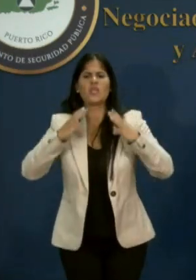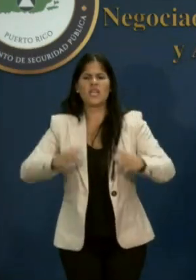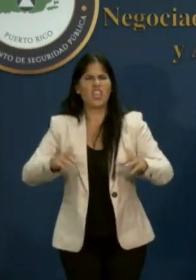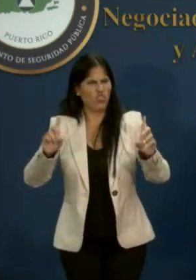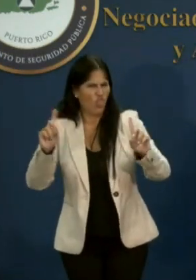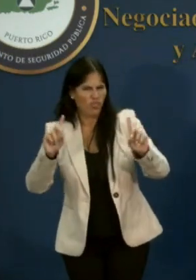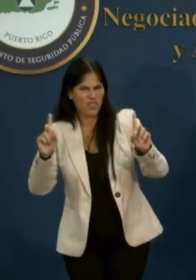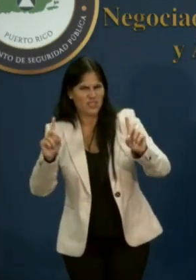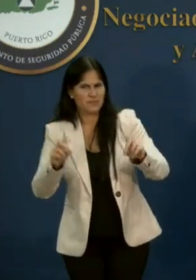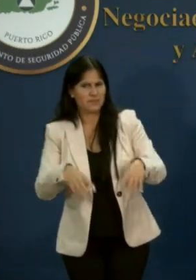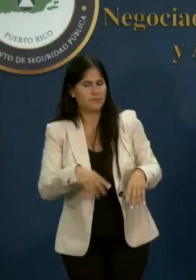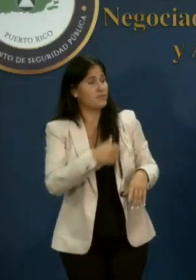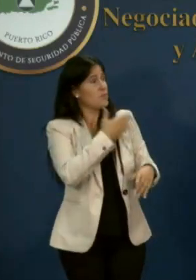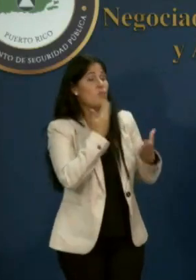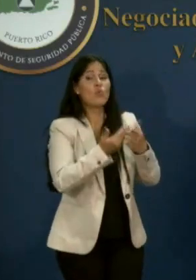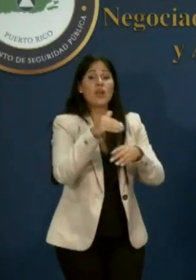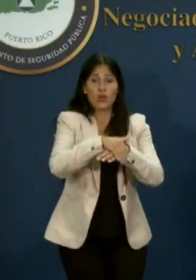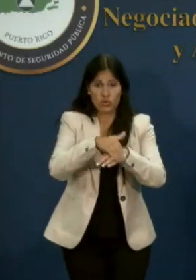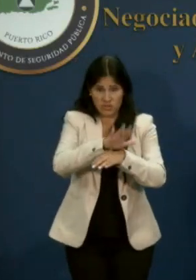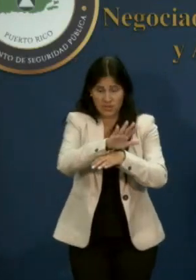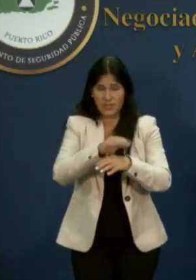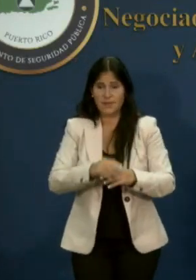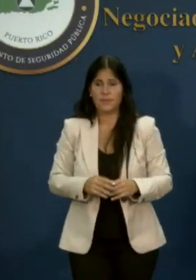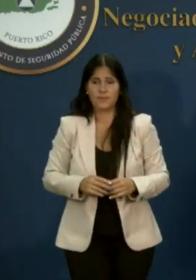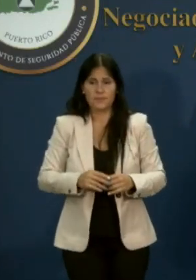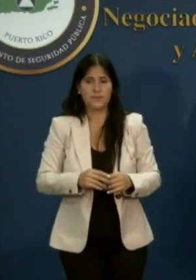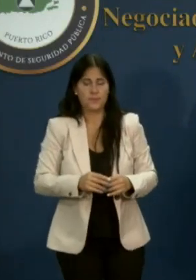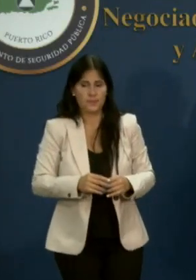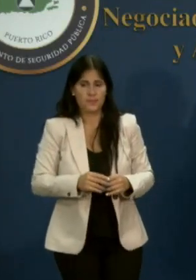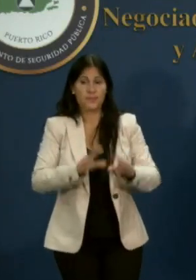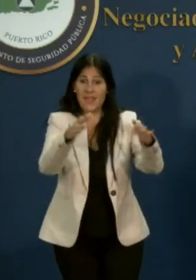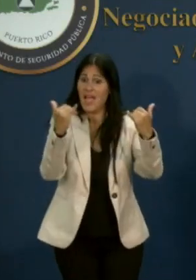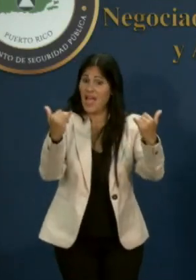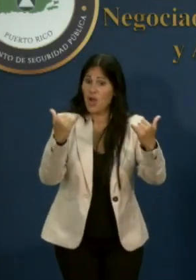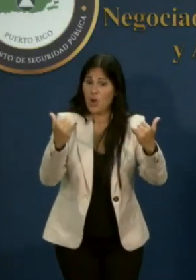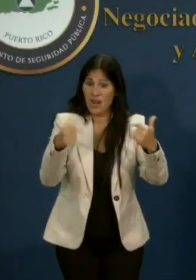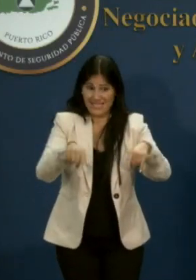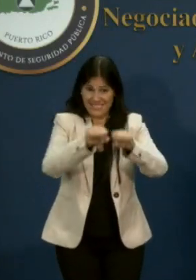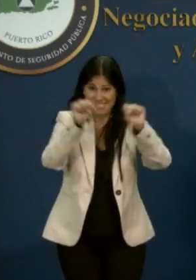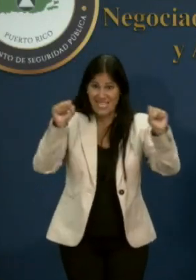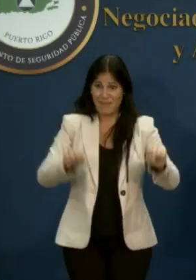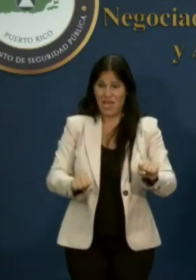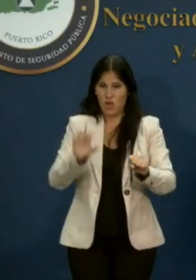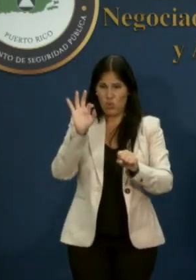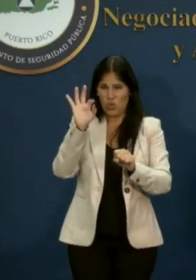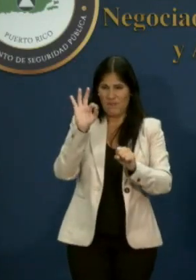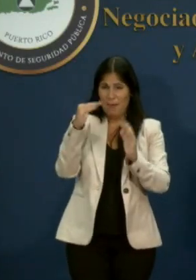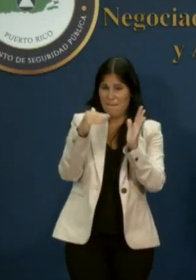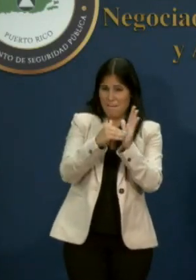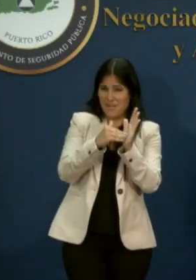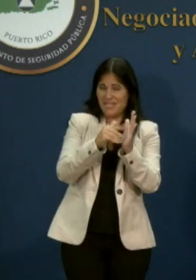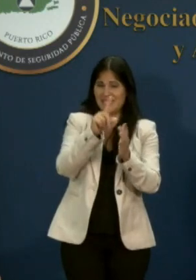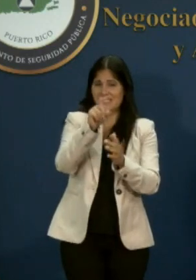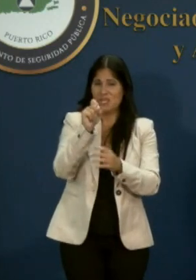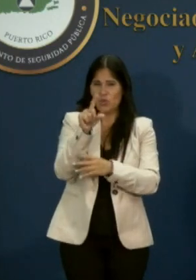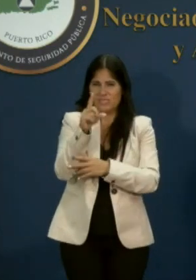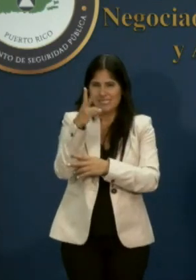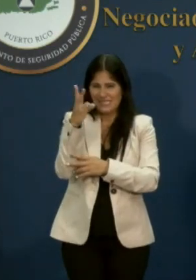Buenas noches, buenas tardes ya, ¿verdad? Ahora mismo el sistema refleja 9.117.